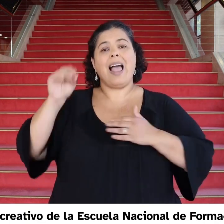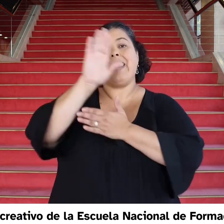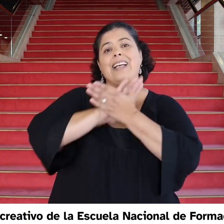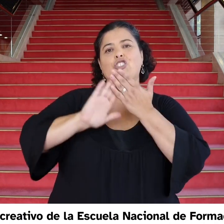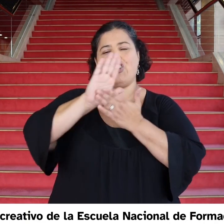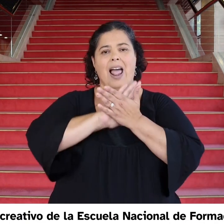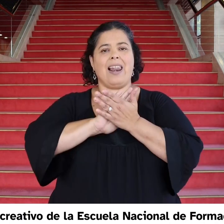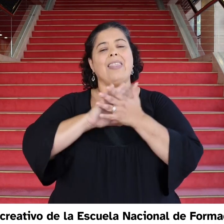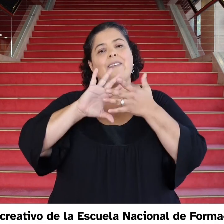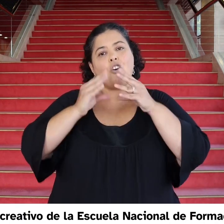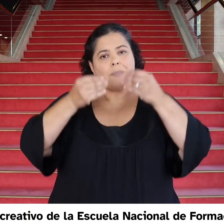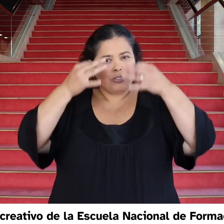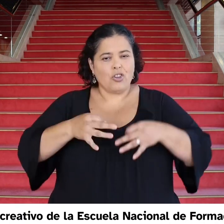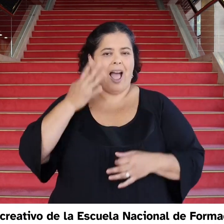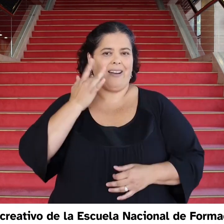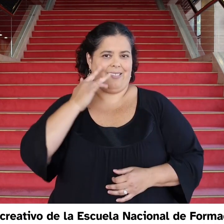en la Escuela Nacional de Formación Artística.